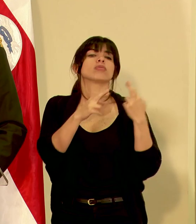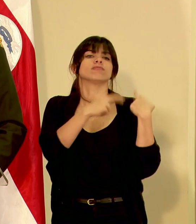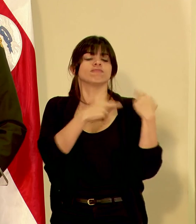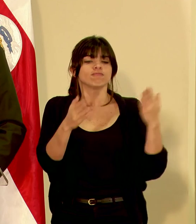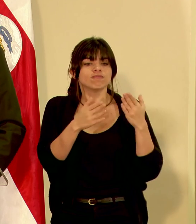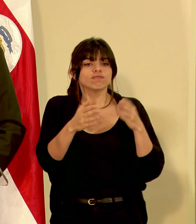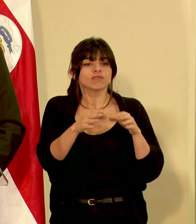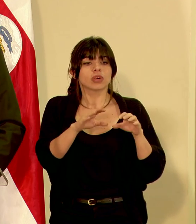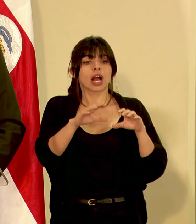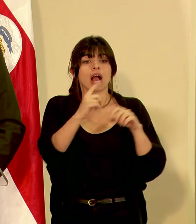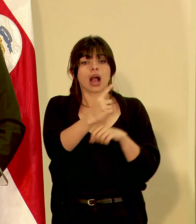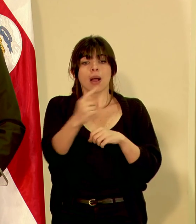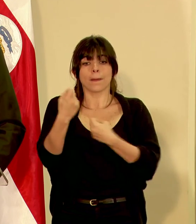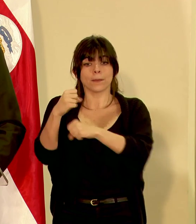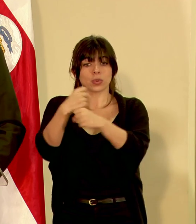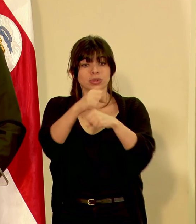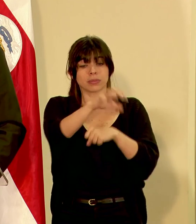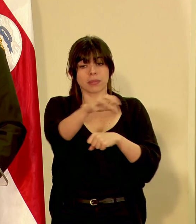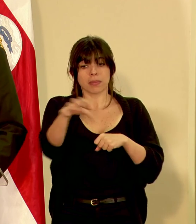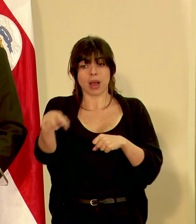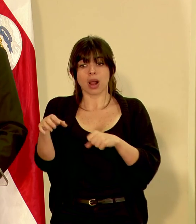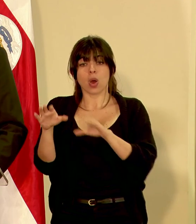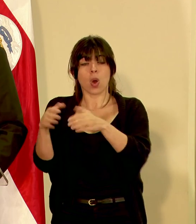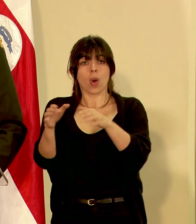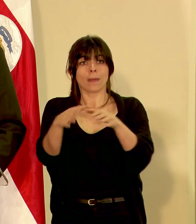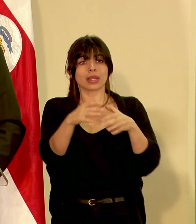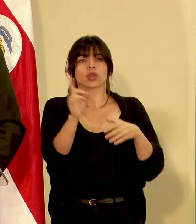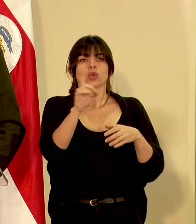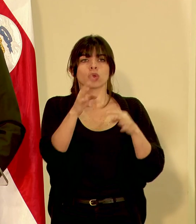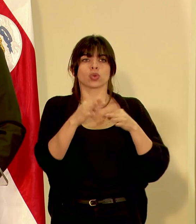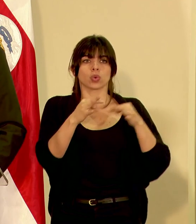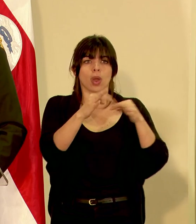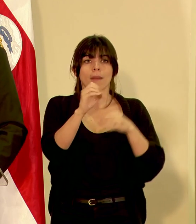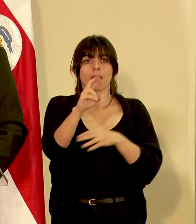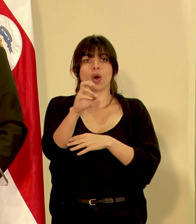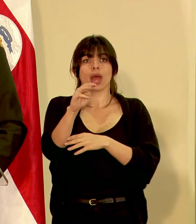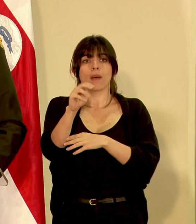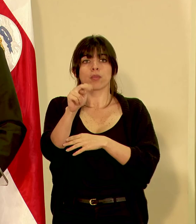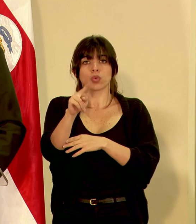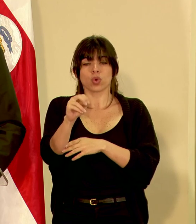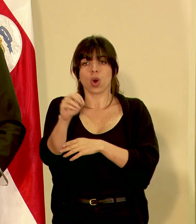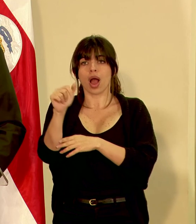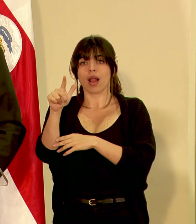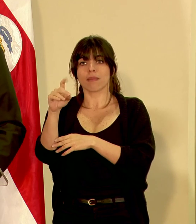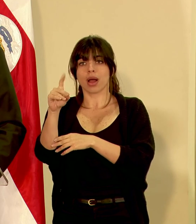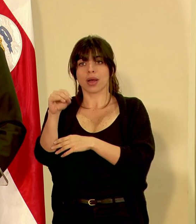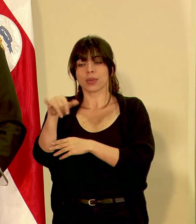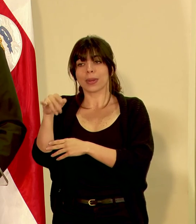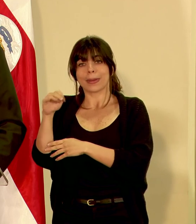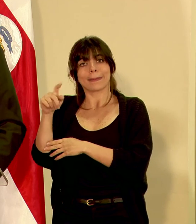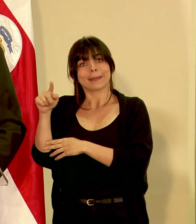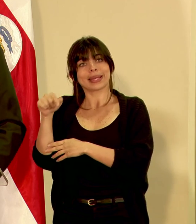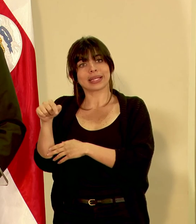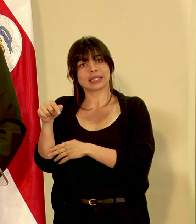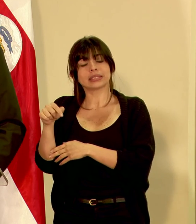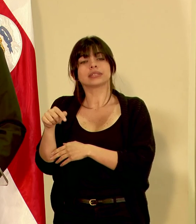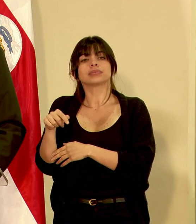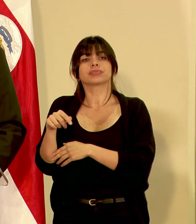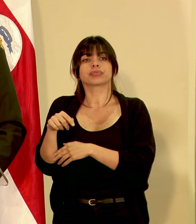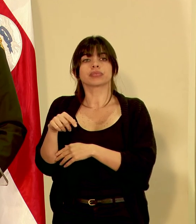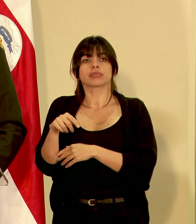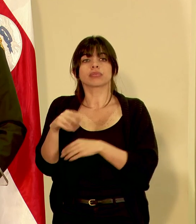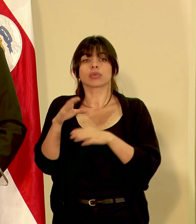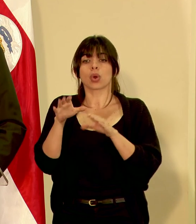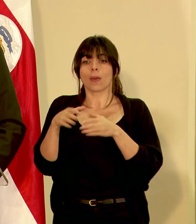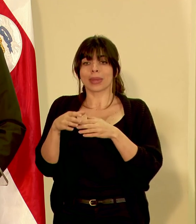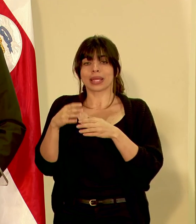municipales de emergencia de los cantones de Turrialba, Oriamuno, Alvarado, Jiménez, el Comité